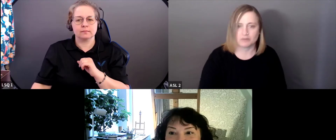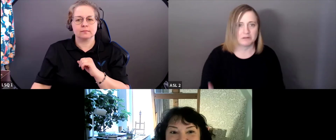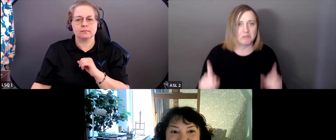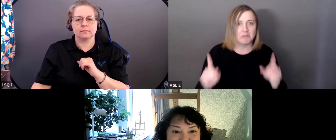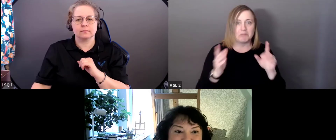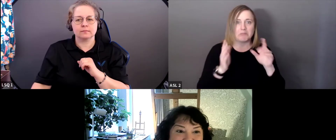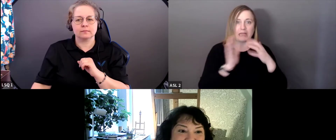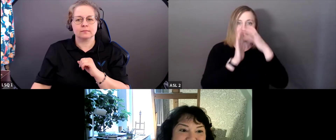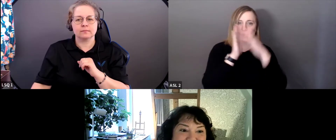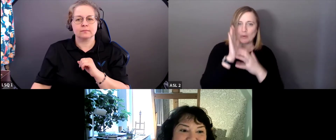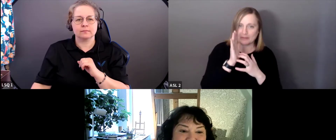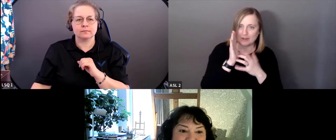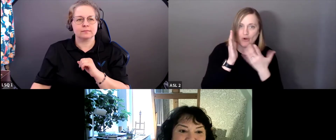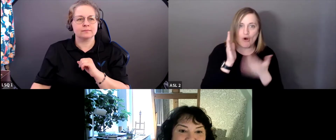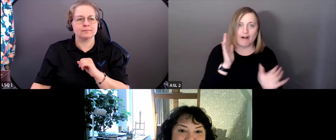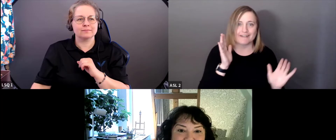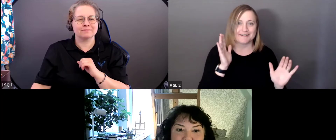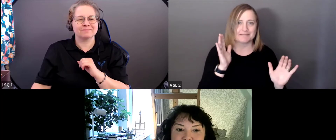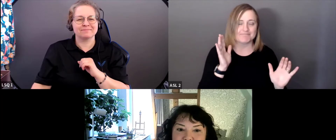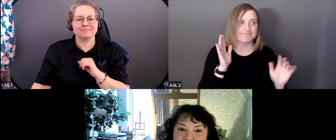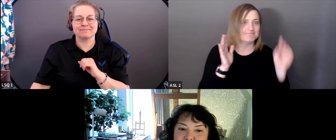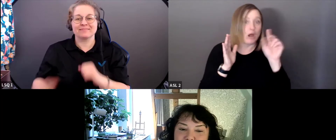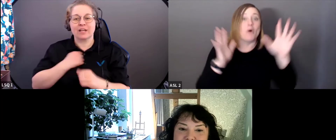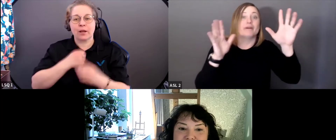Excusez-moi, j'ai perdu mes notes.